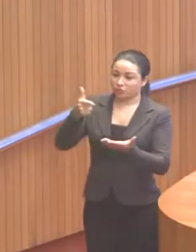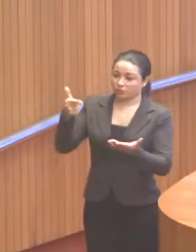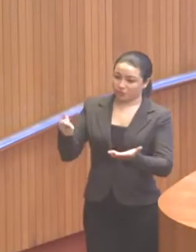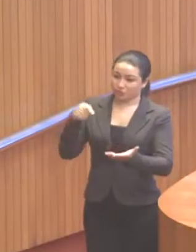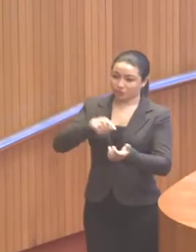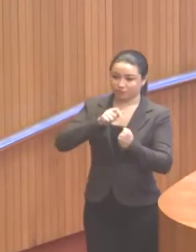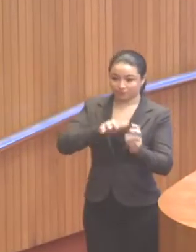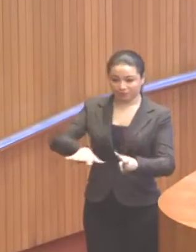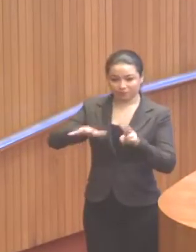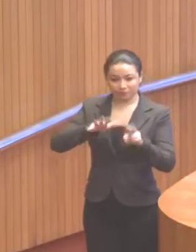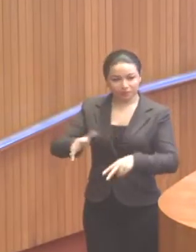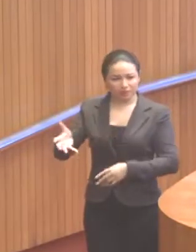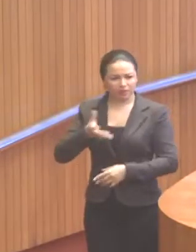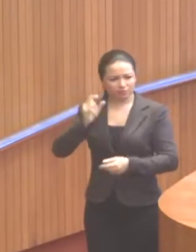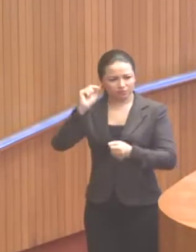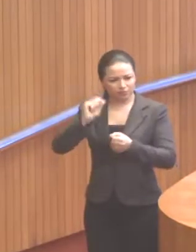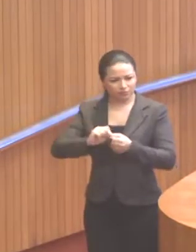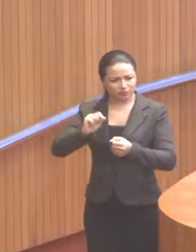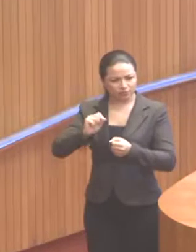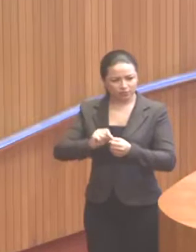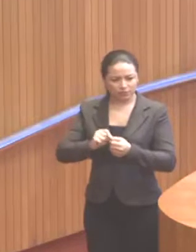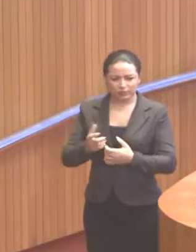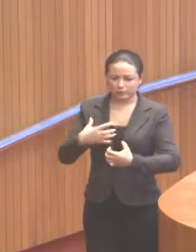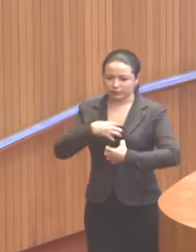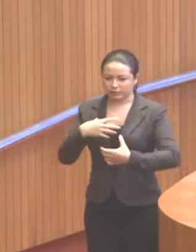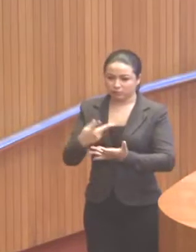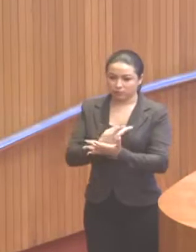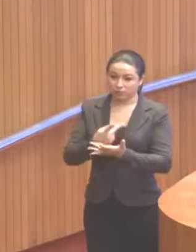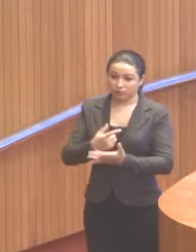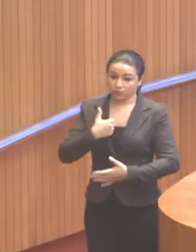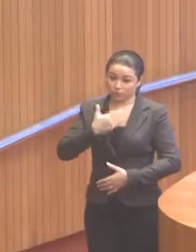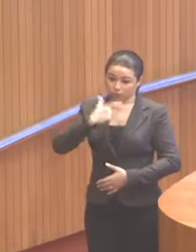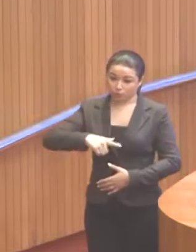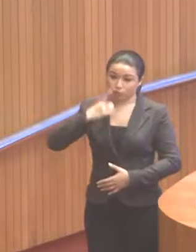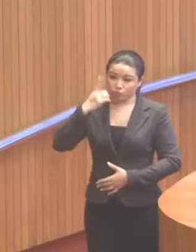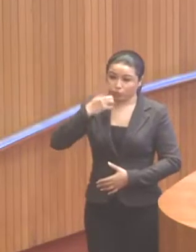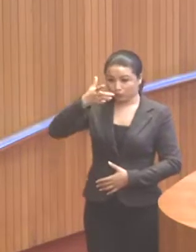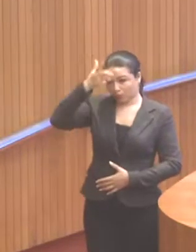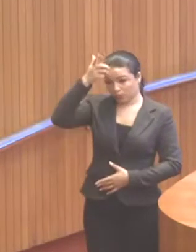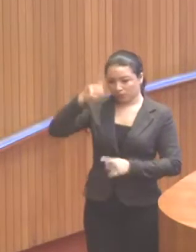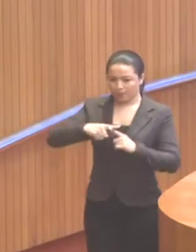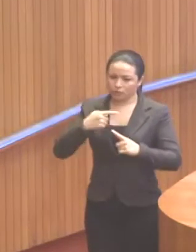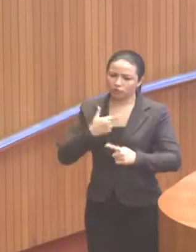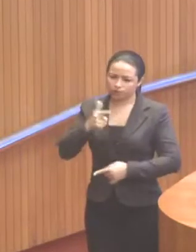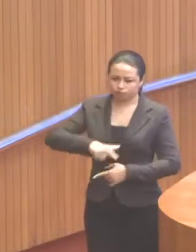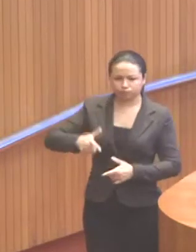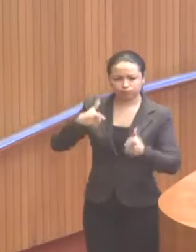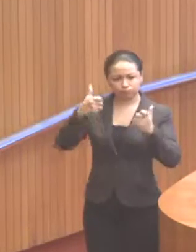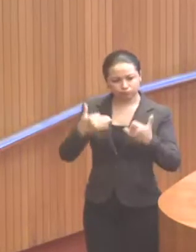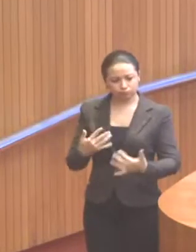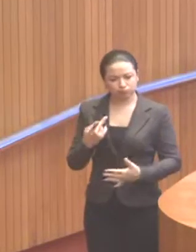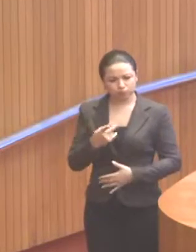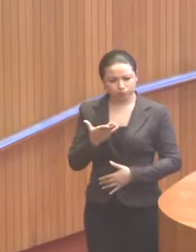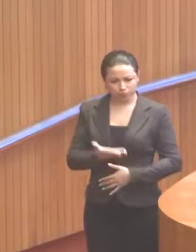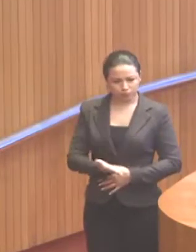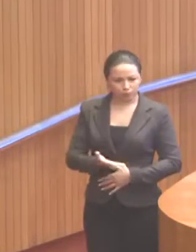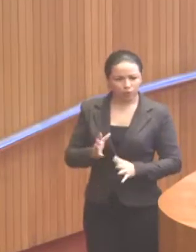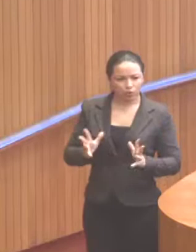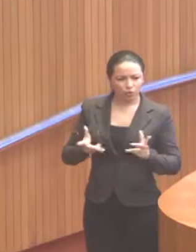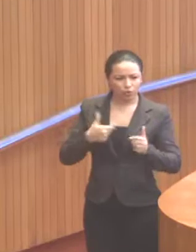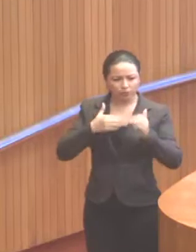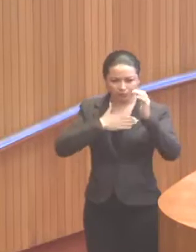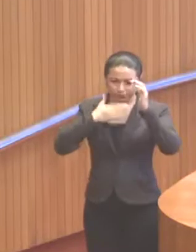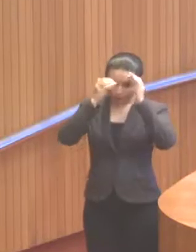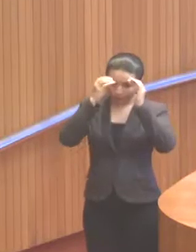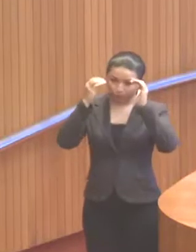essa semana, tentaram criar um clima aí entre o deputado Neto, mas eu quero reafirmar a V. Exª todo o meu